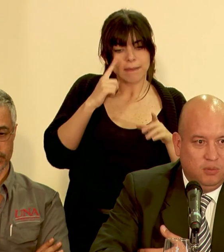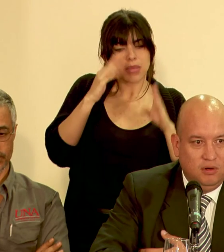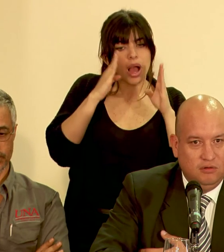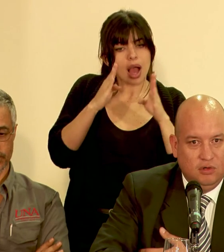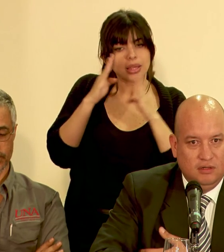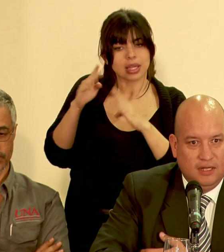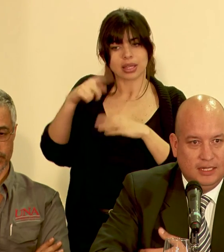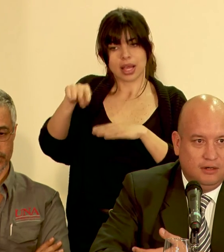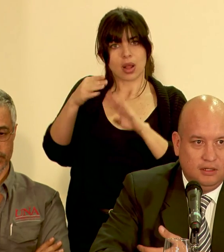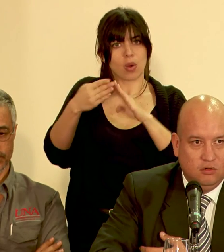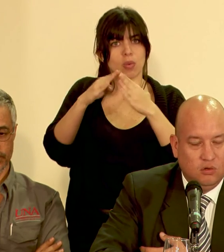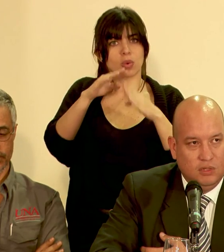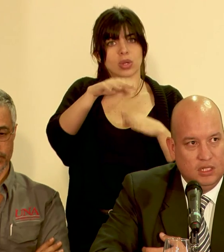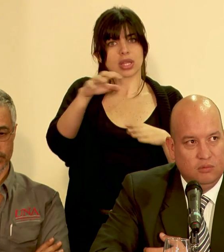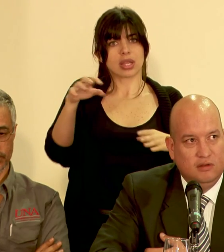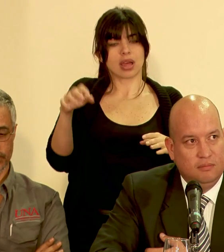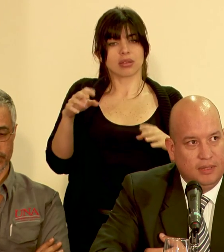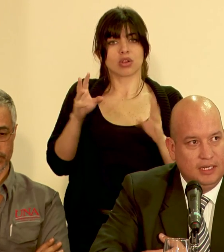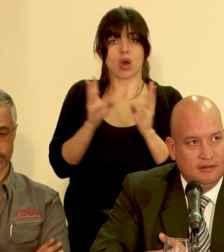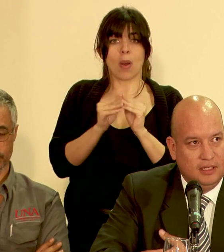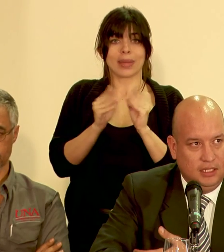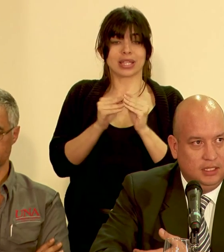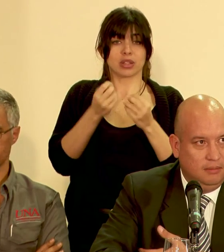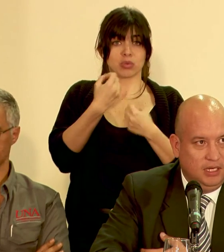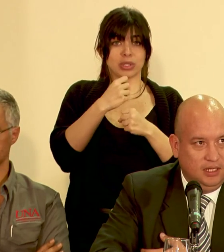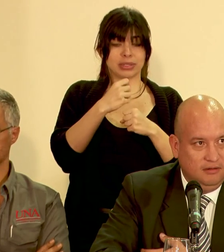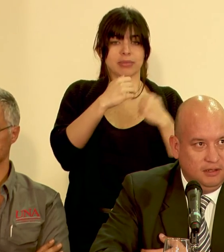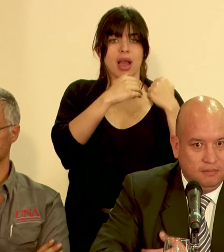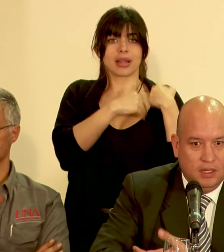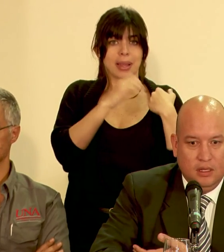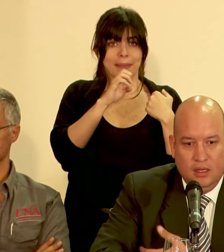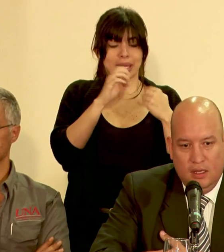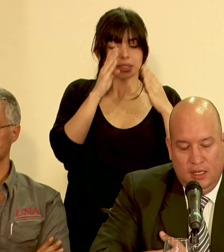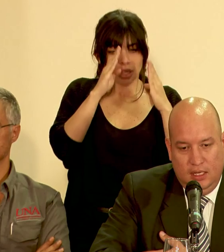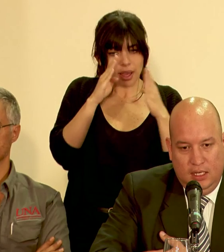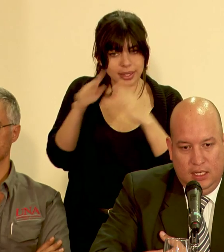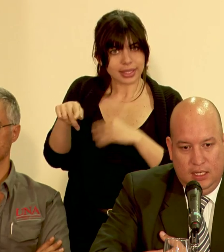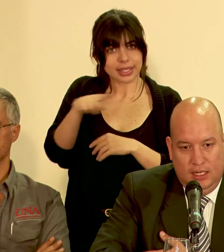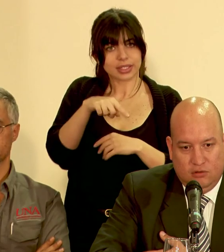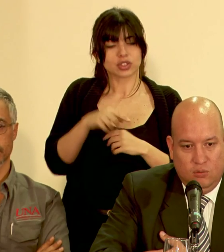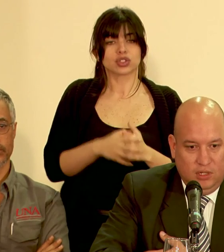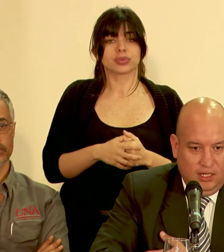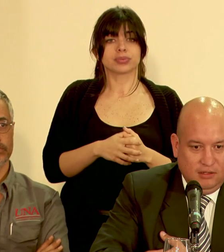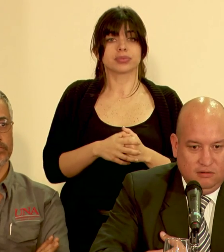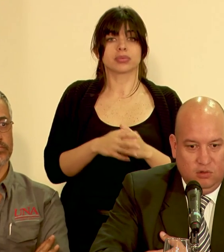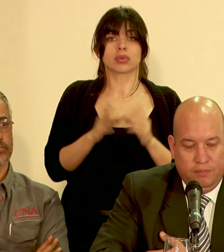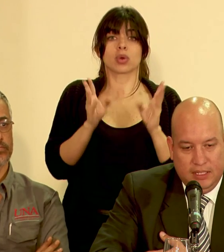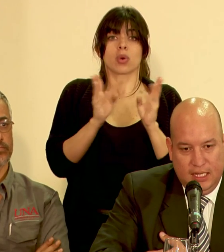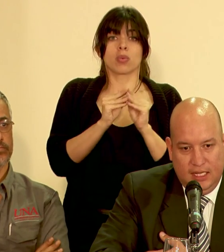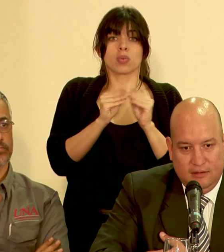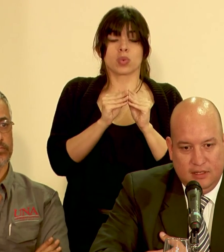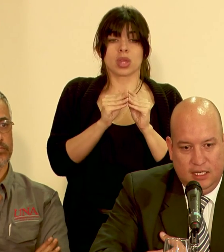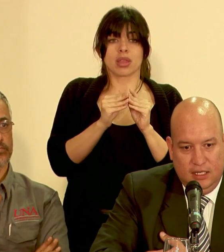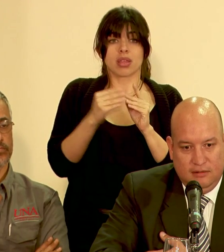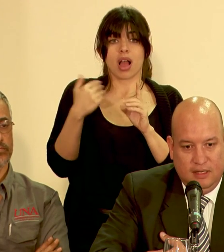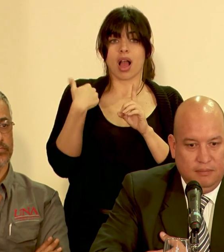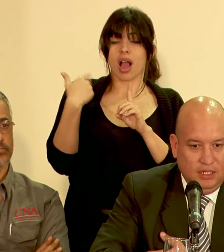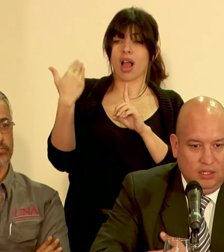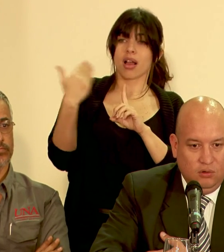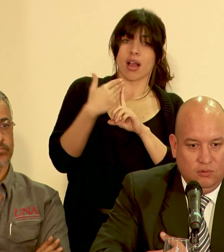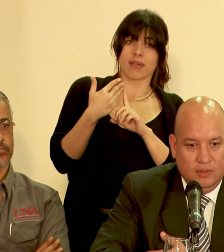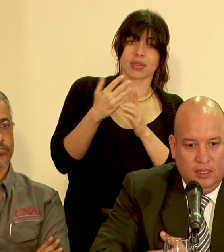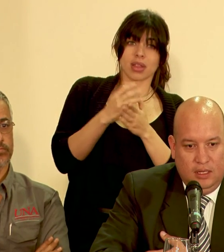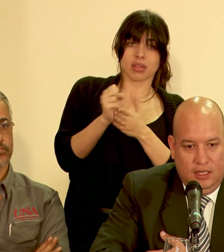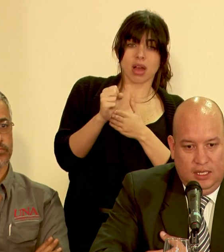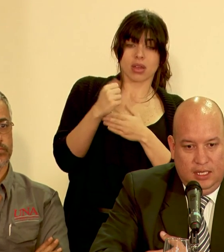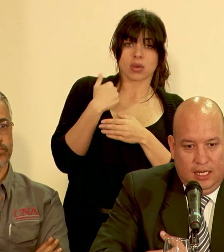atender las poblaciones a través de los comités municipales de emergencia las comunidades que han sido impactadas se han